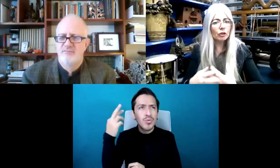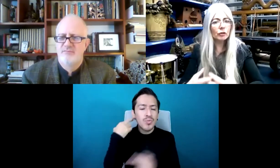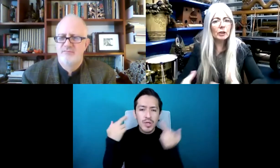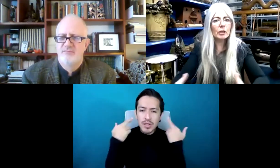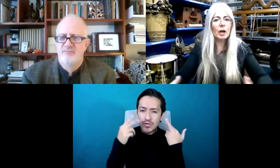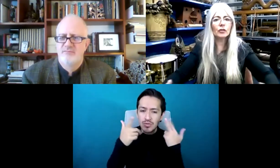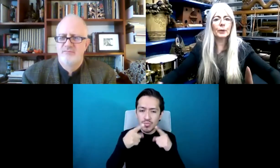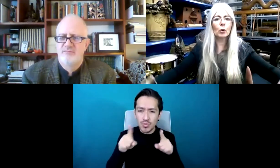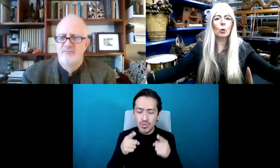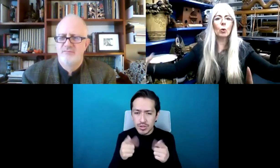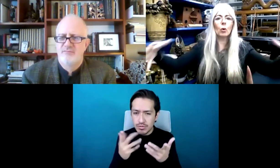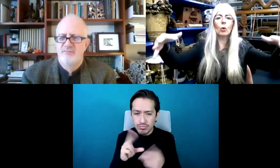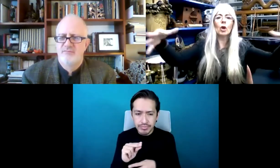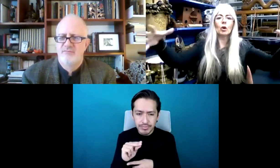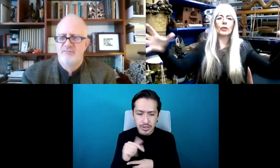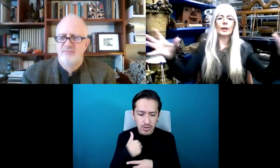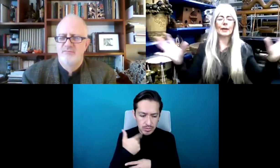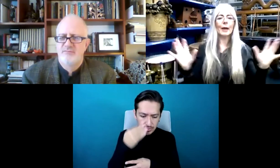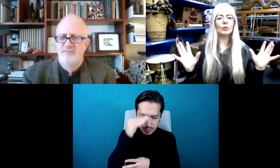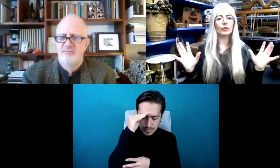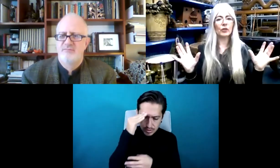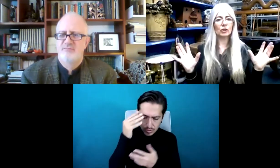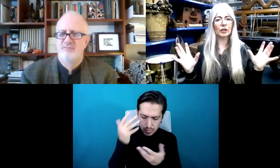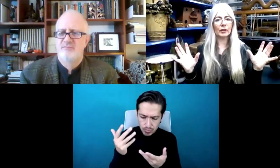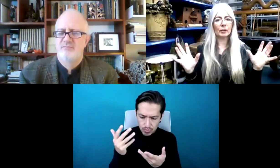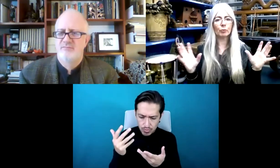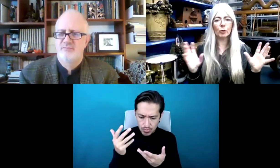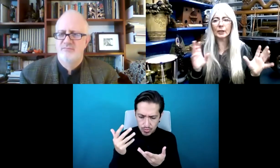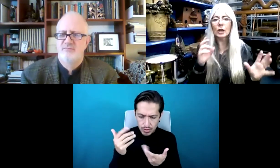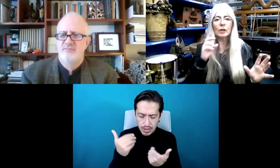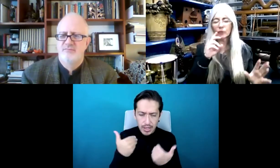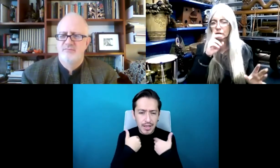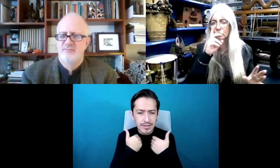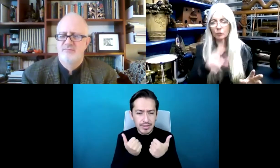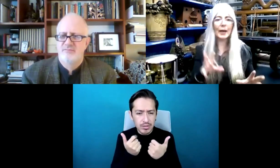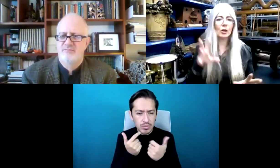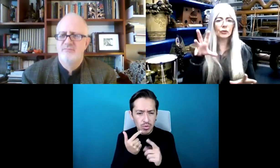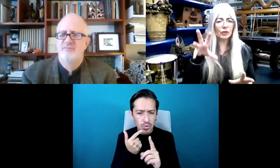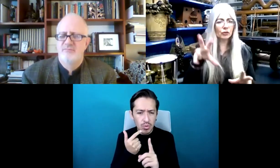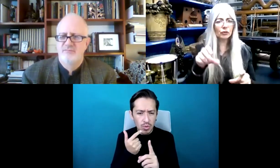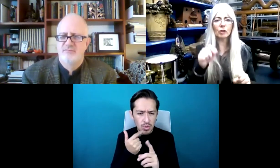Pienso en entender esta atmósfera.